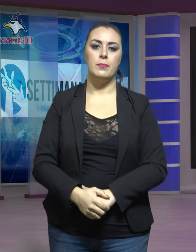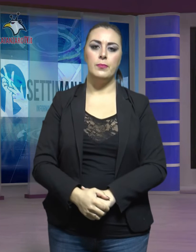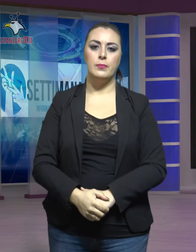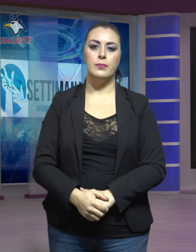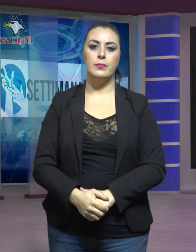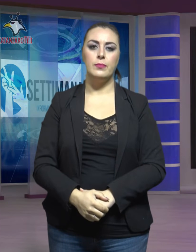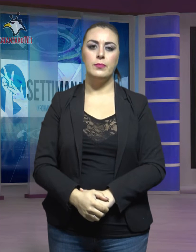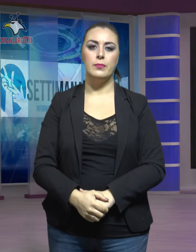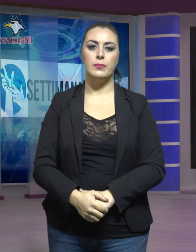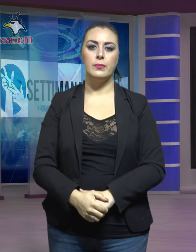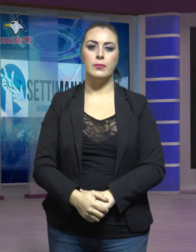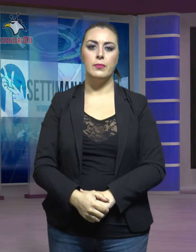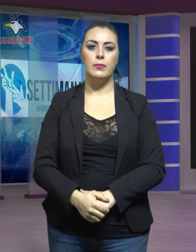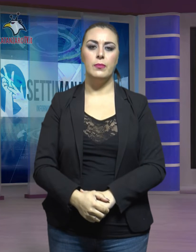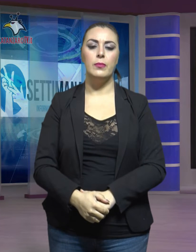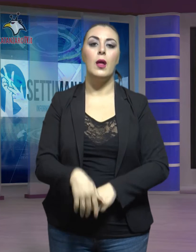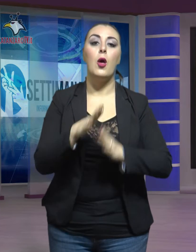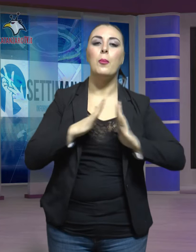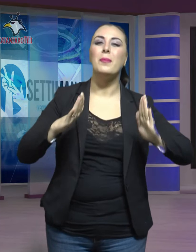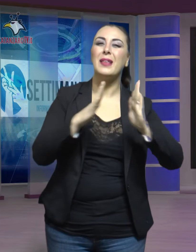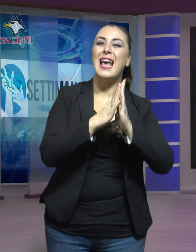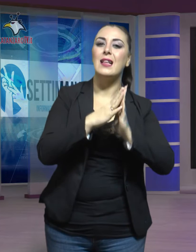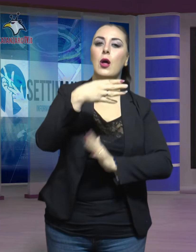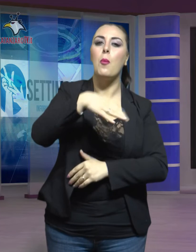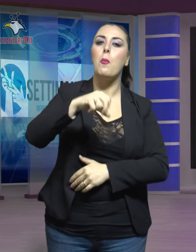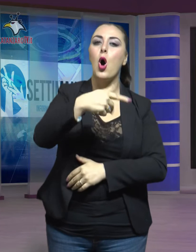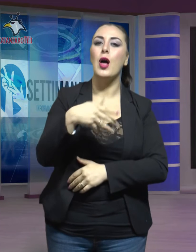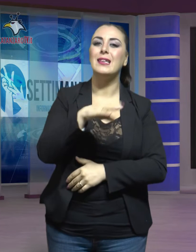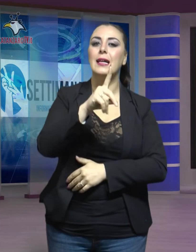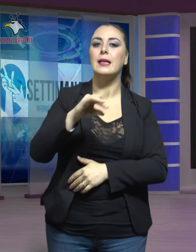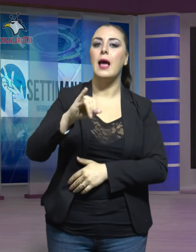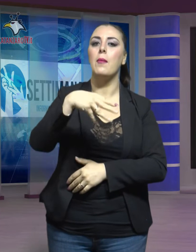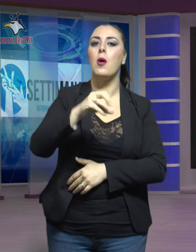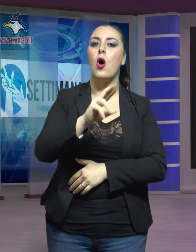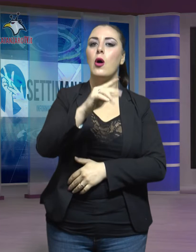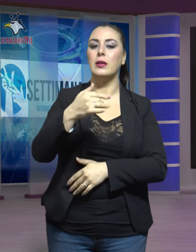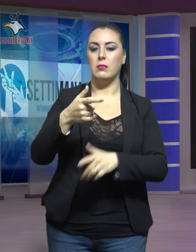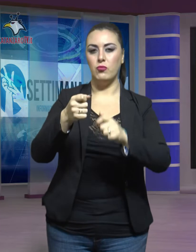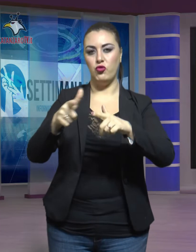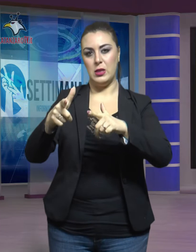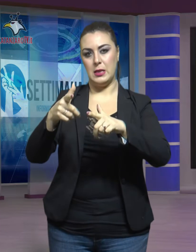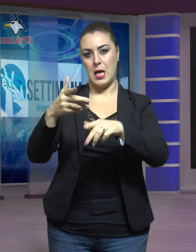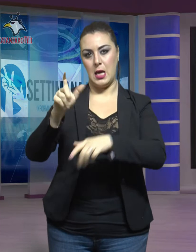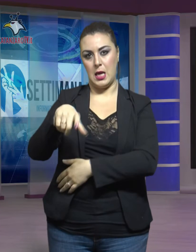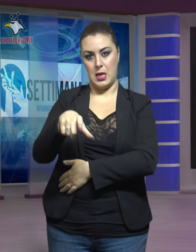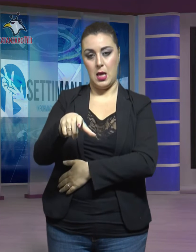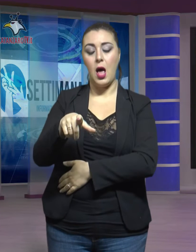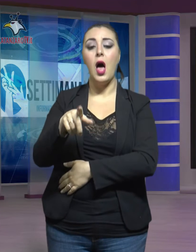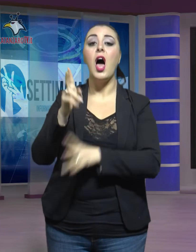Presso la chiesa del Monte dei Morti del Capoluogo, l'arcivescovo Bertolone